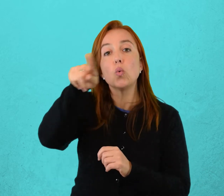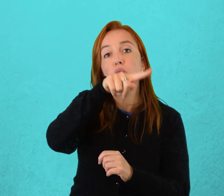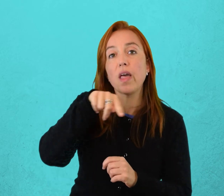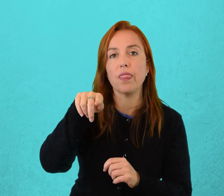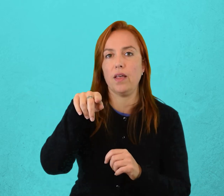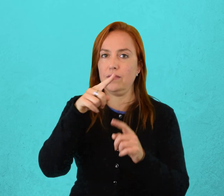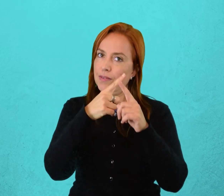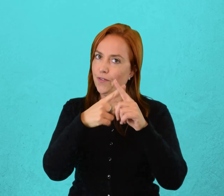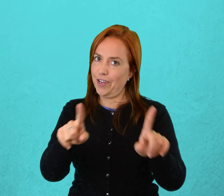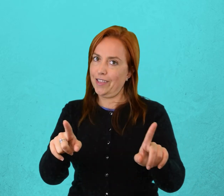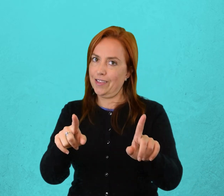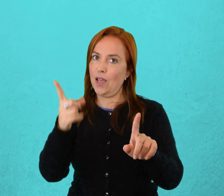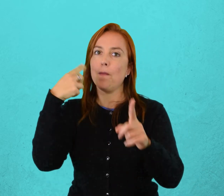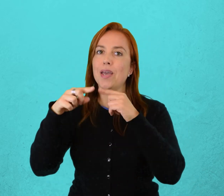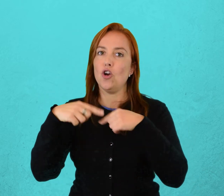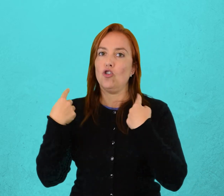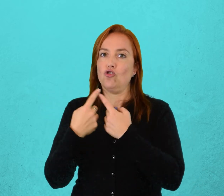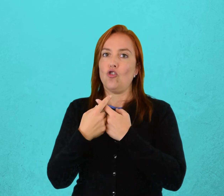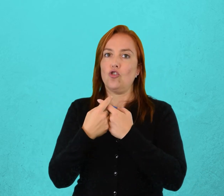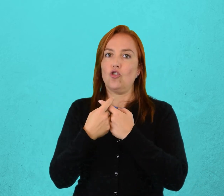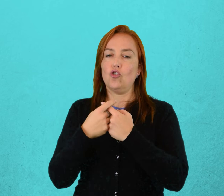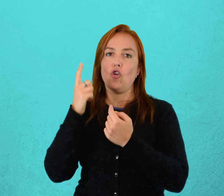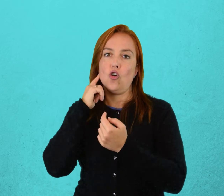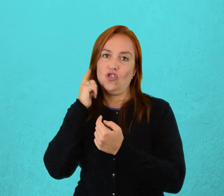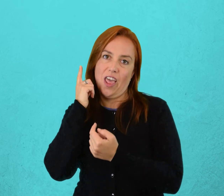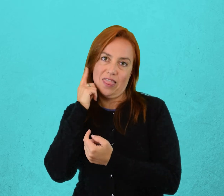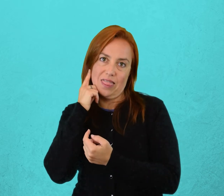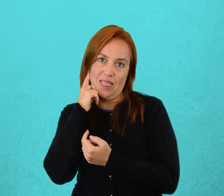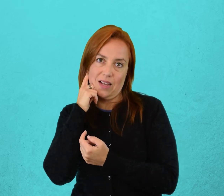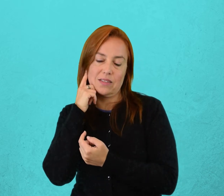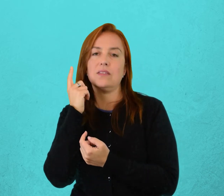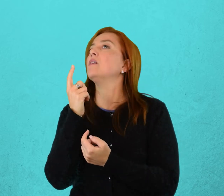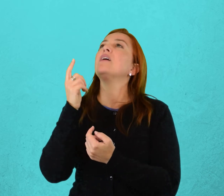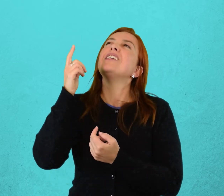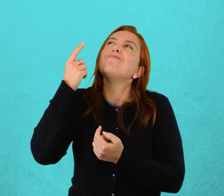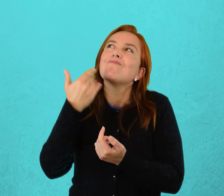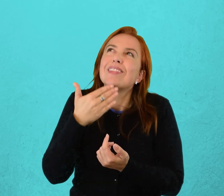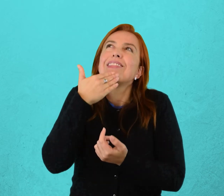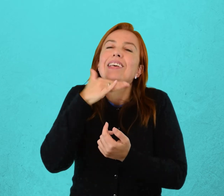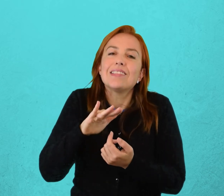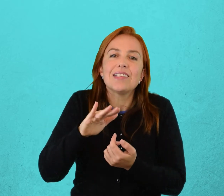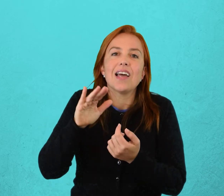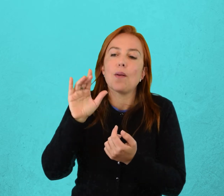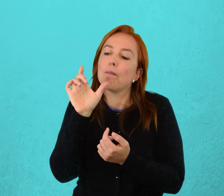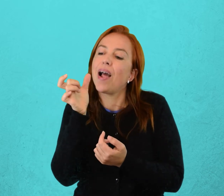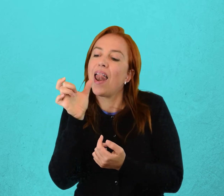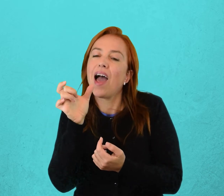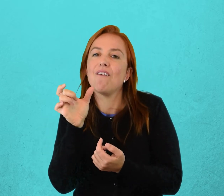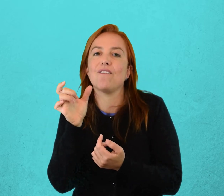suceder, pero para nosotros superar el significado que asociamos a la palabra es una barrera importante,